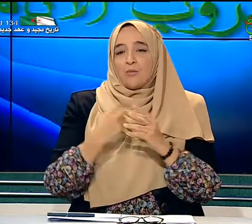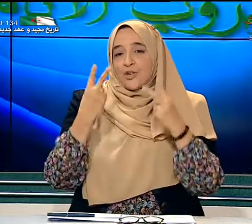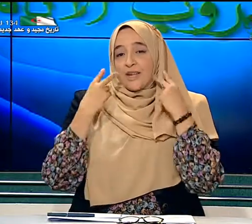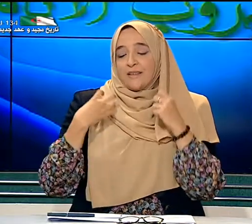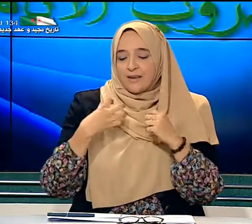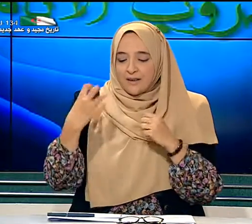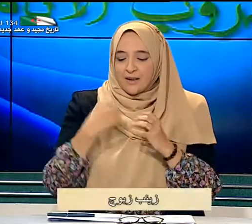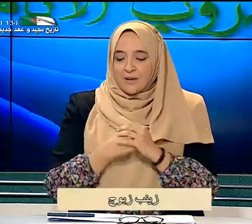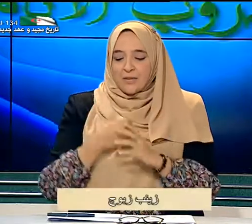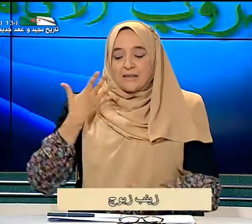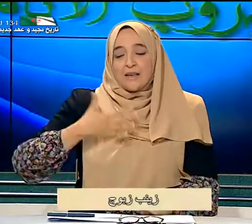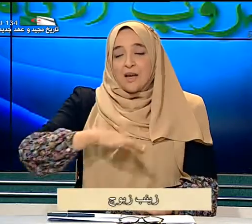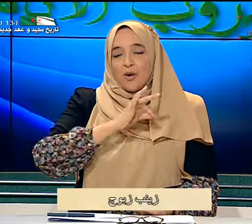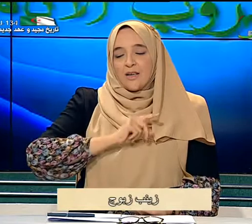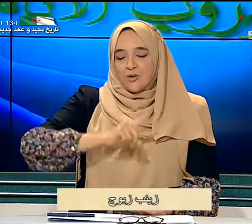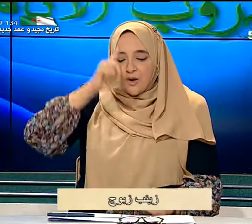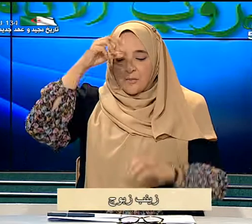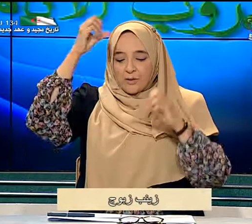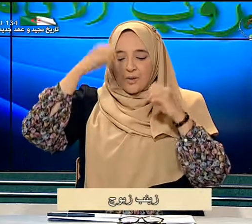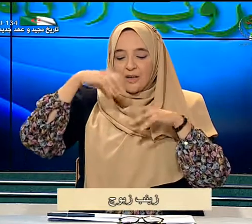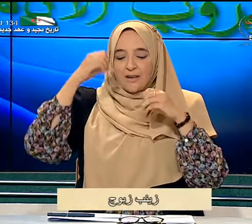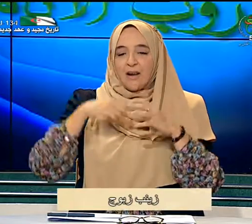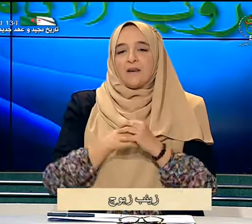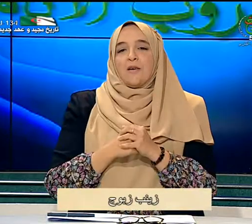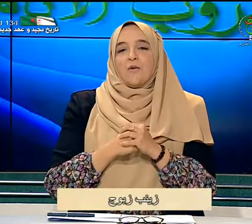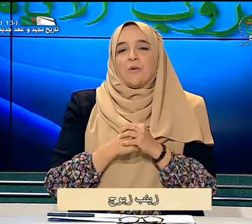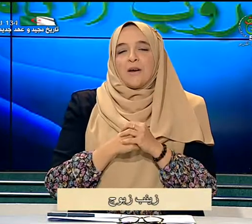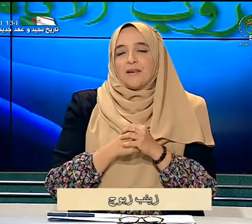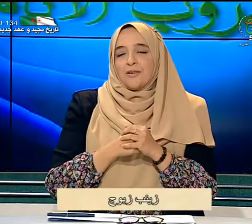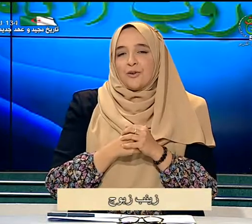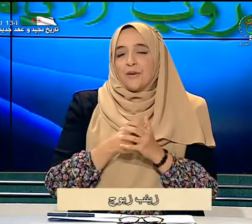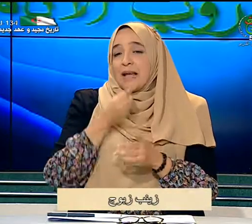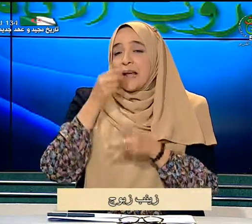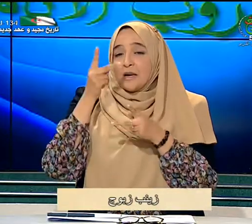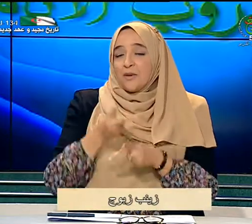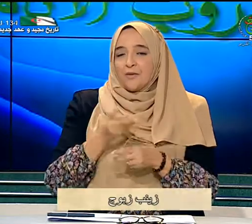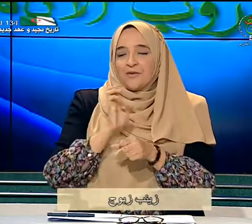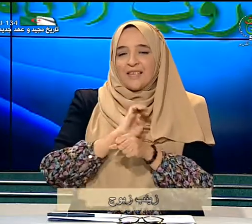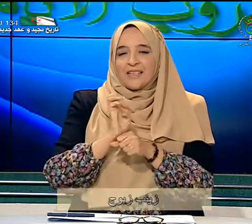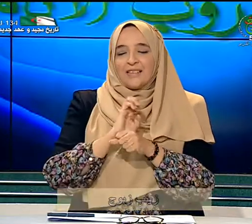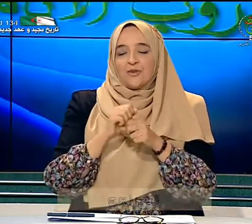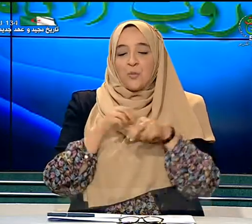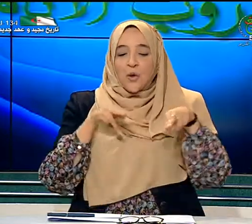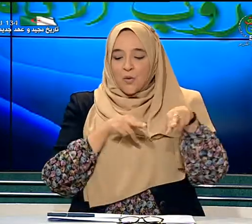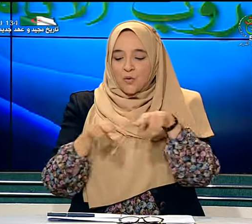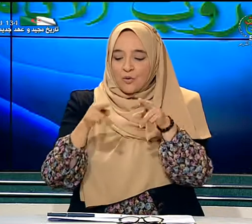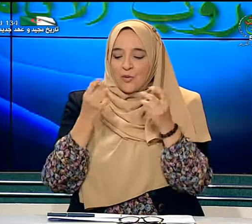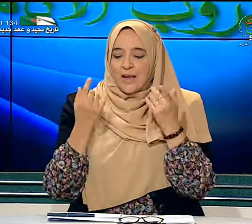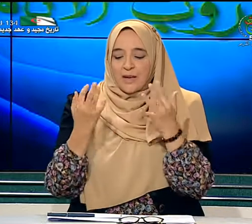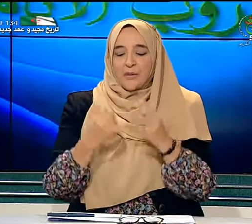اشتركوا في القناة السلام عليكم ورحمة الله تعالى وبركاته أهلا بكم في حصتكم دروب الأنامل